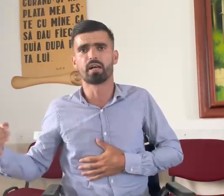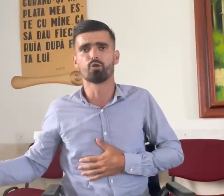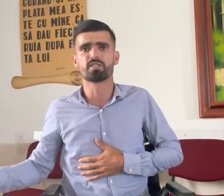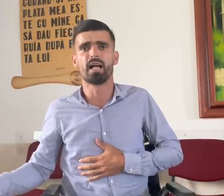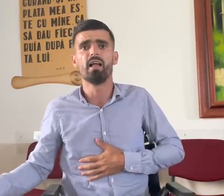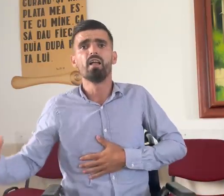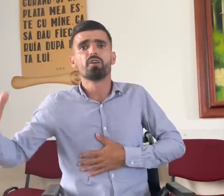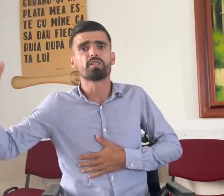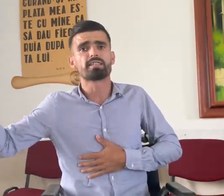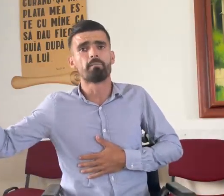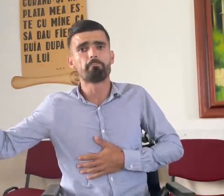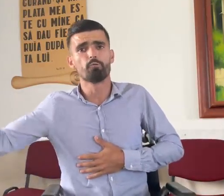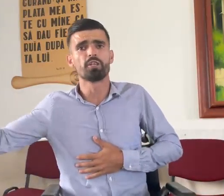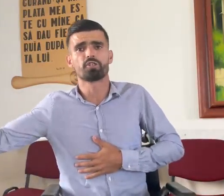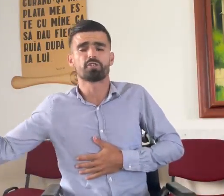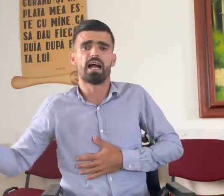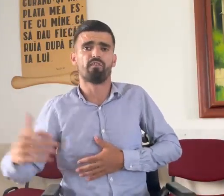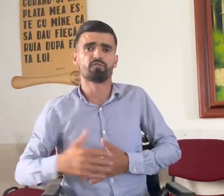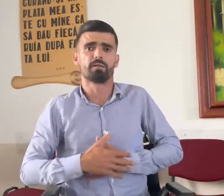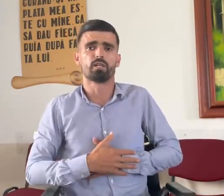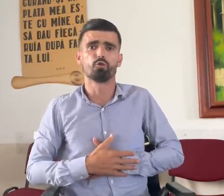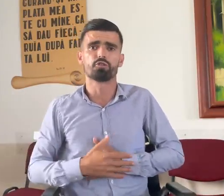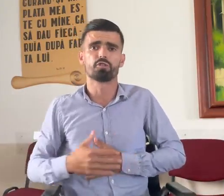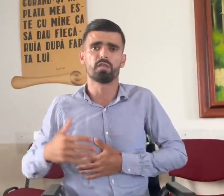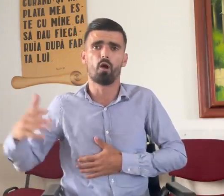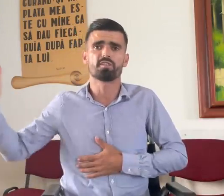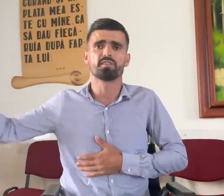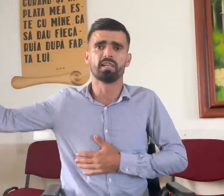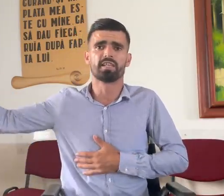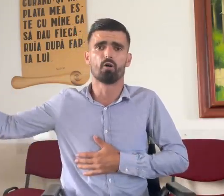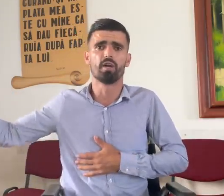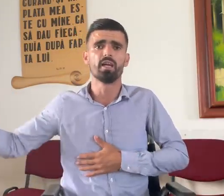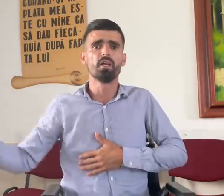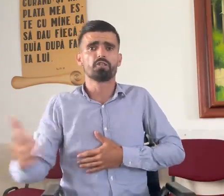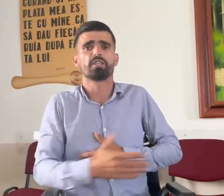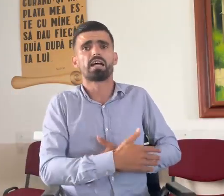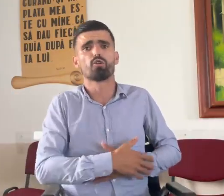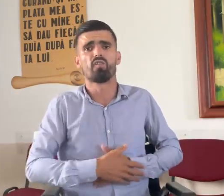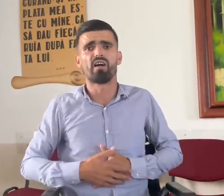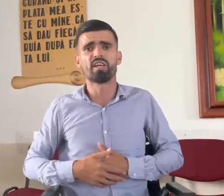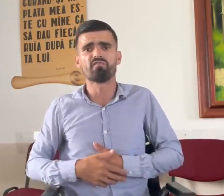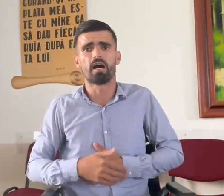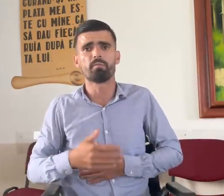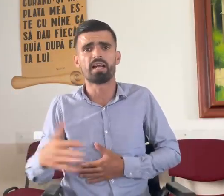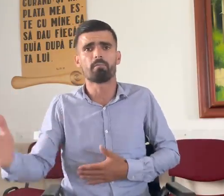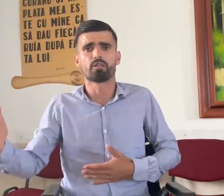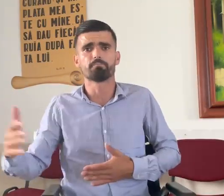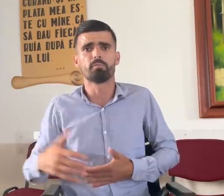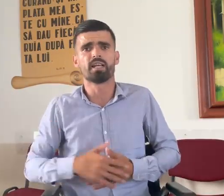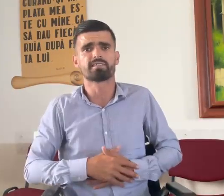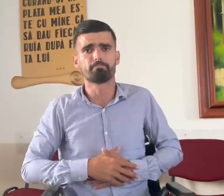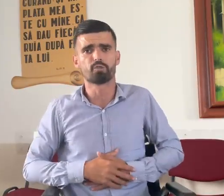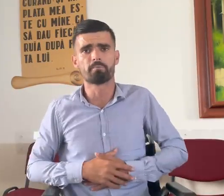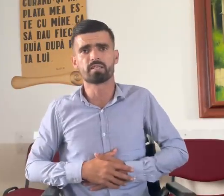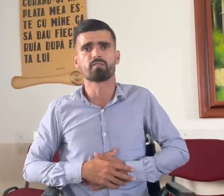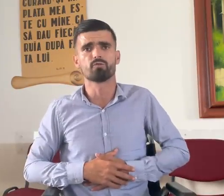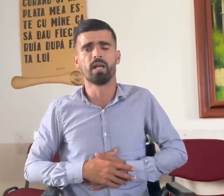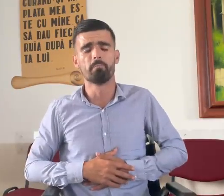căruță și să mă pui în ștraf, să mă duci la o stână de oi și de acolo va veni familia mea după mine să putem să sunăm,